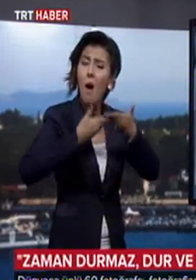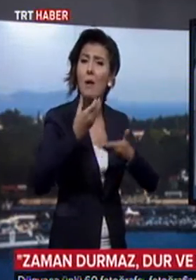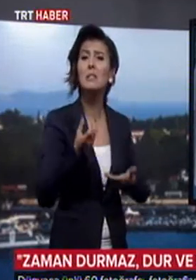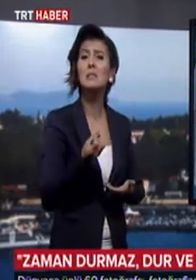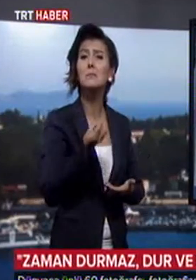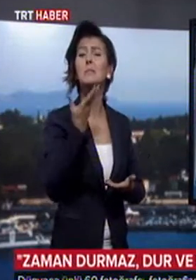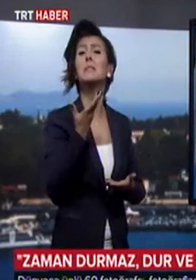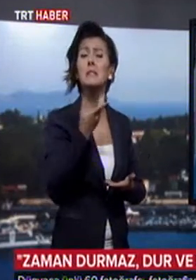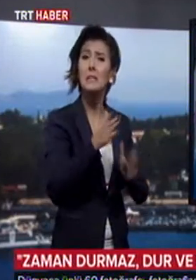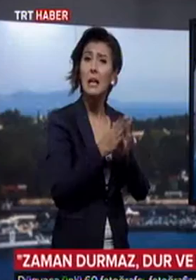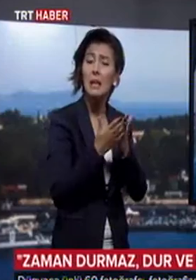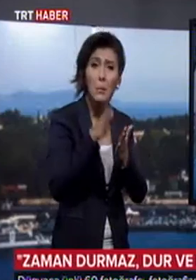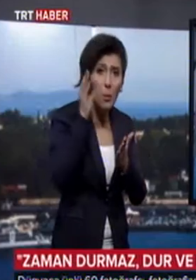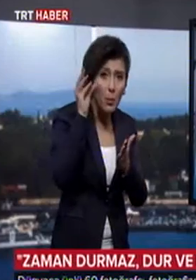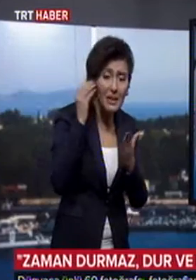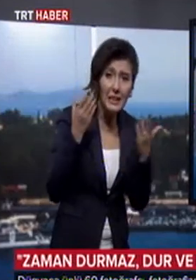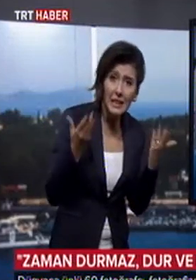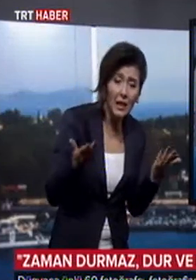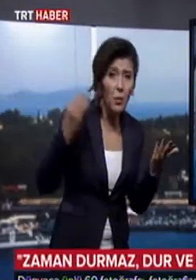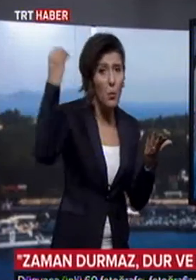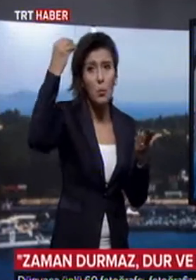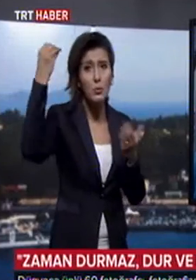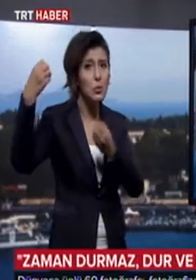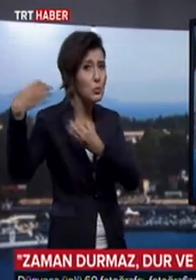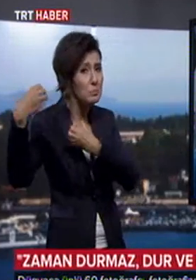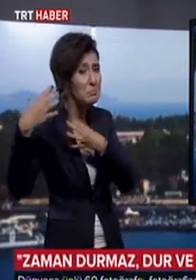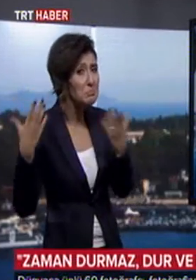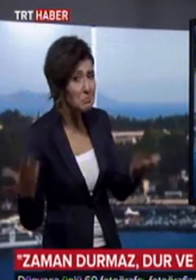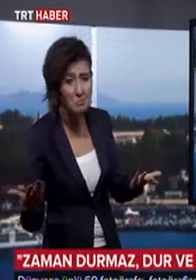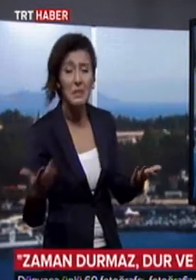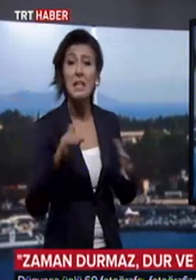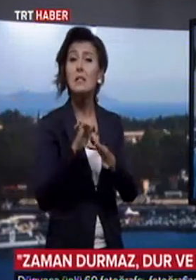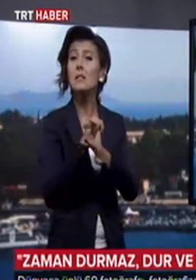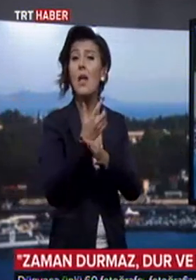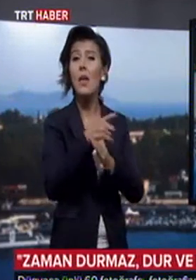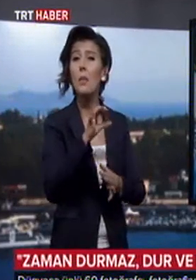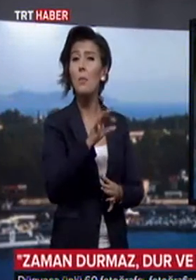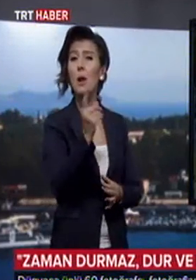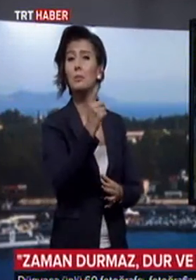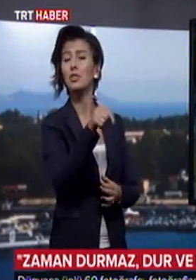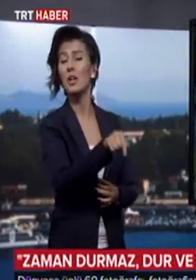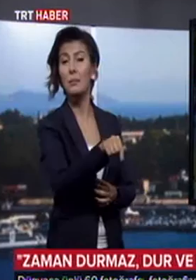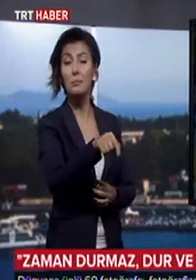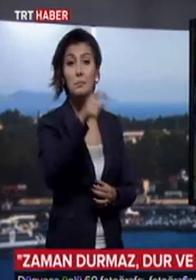kitaptan öğrenirsiniz ne bir hocadan öğrenirsiniz. Sanat böyle bir şey. Beşiktaş Meydanı